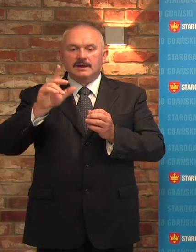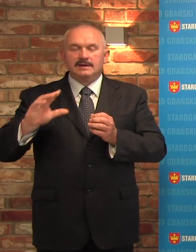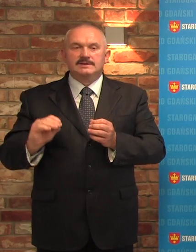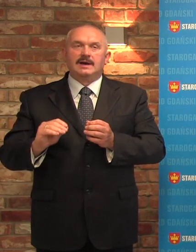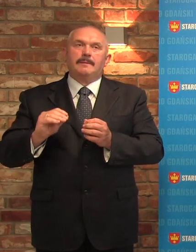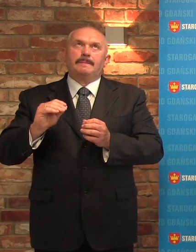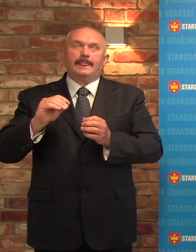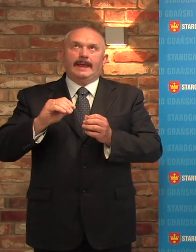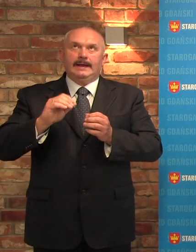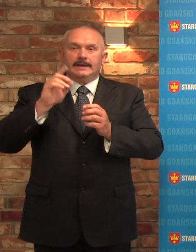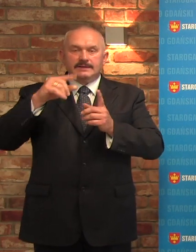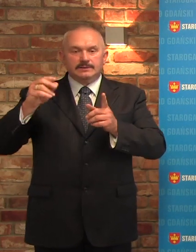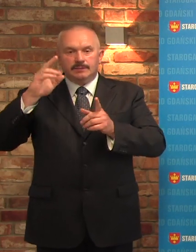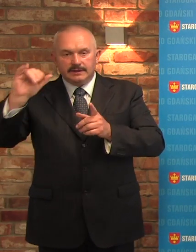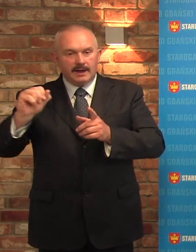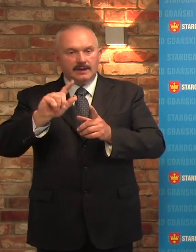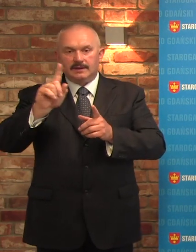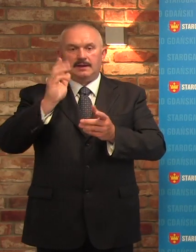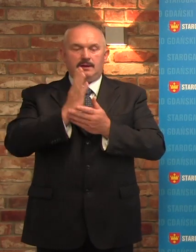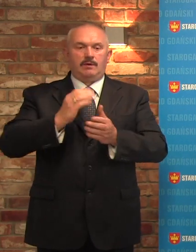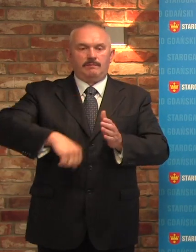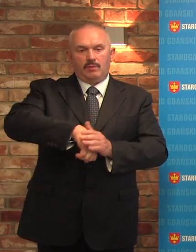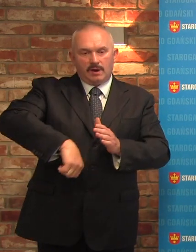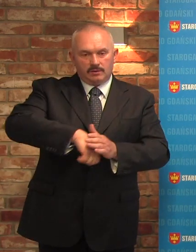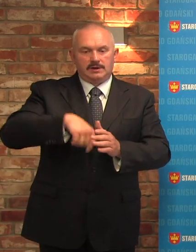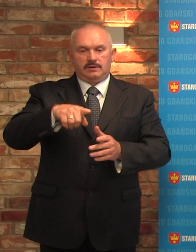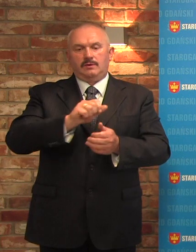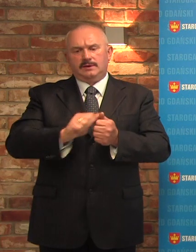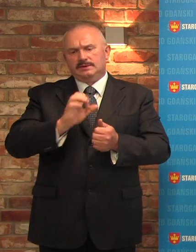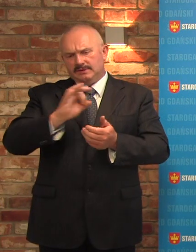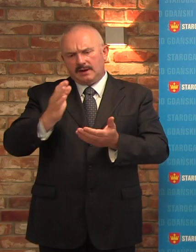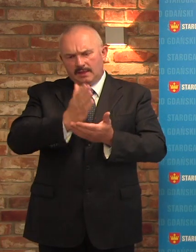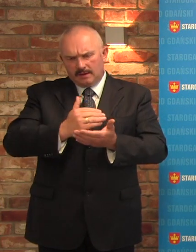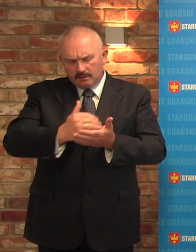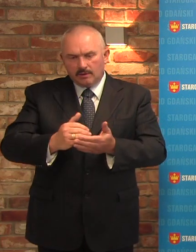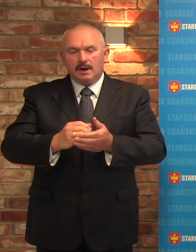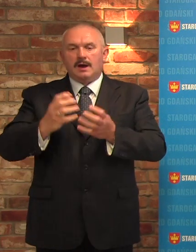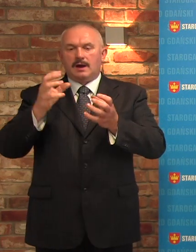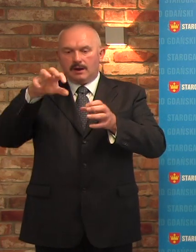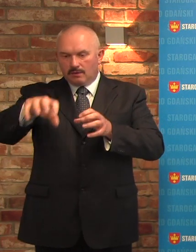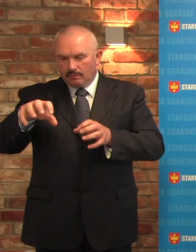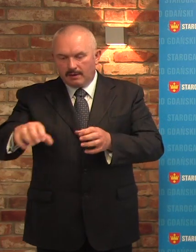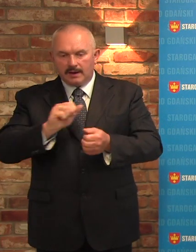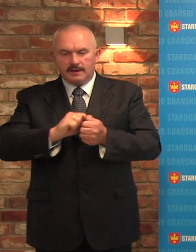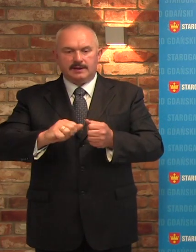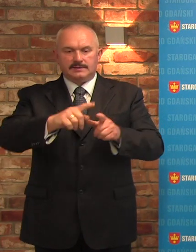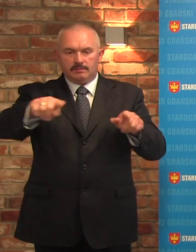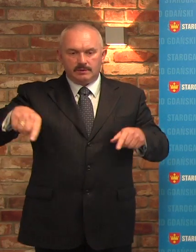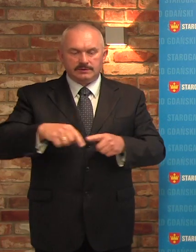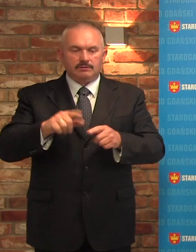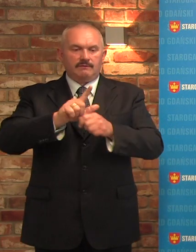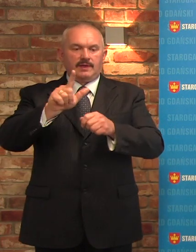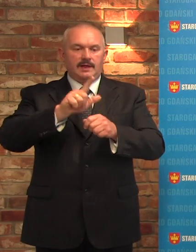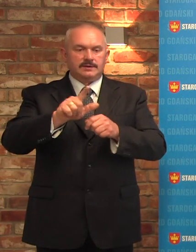tylko z odmiany piłki nożnej. Piłka nożna mówimy wprost, jest to dyscyplina sportowa, zespołowa gra rozgrywana na boisku przez 12